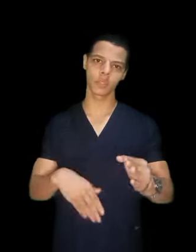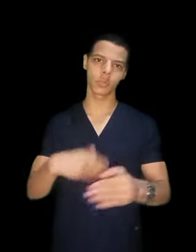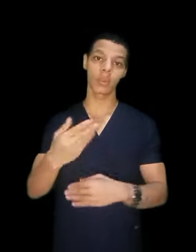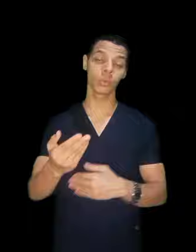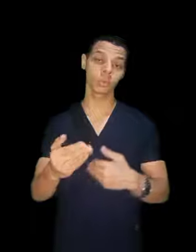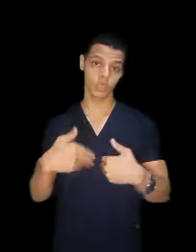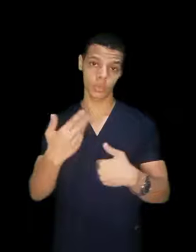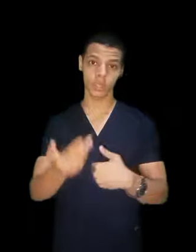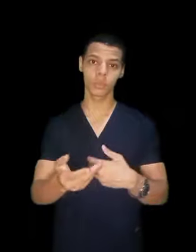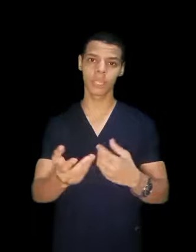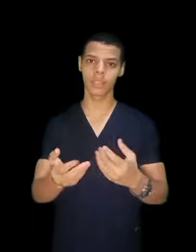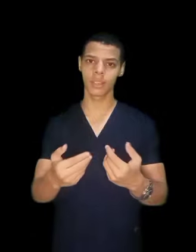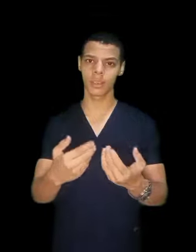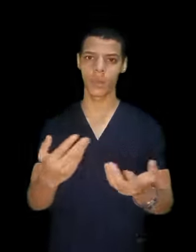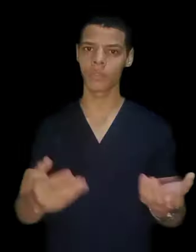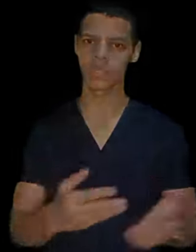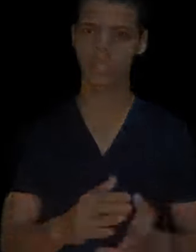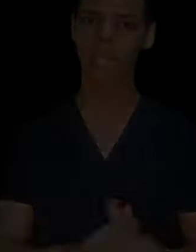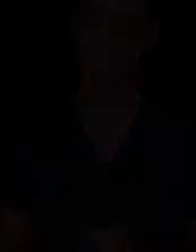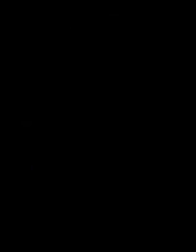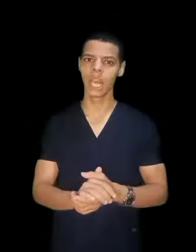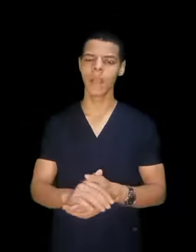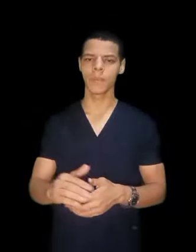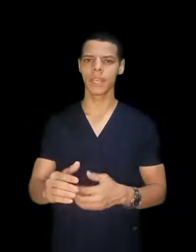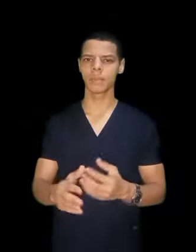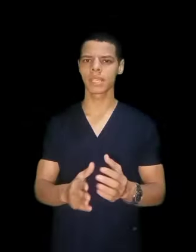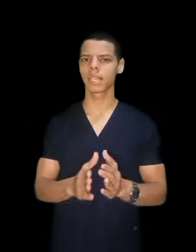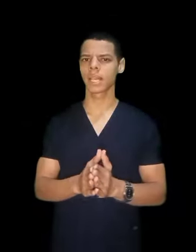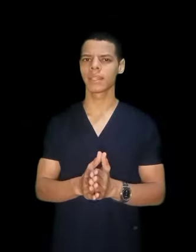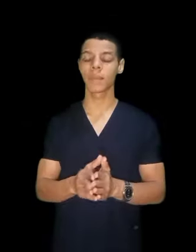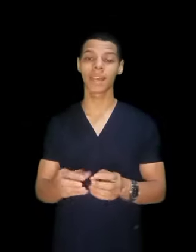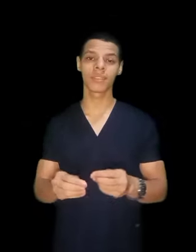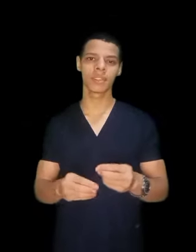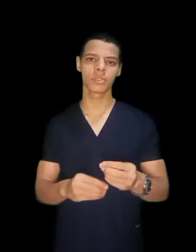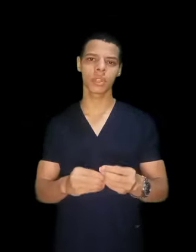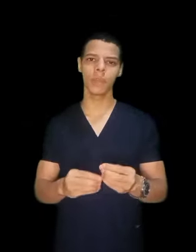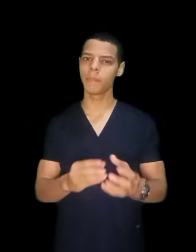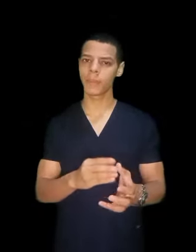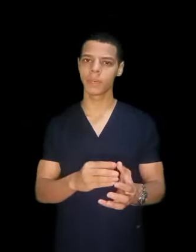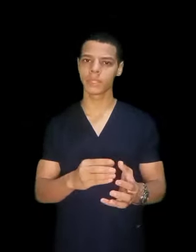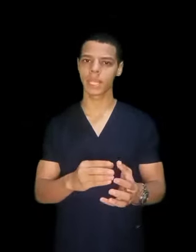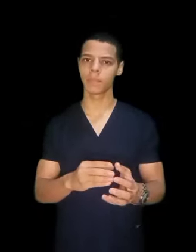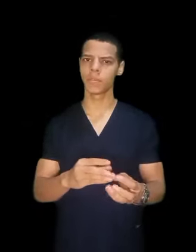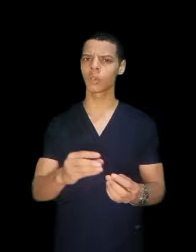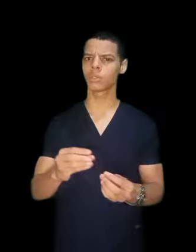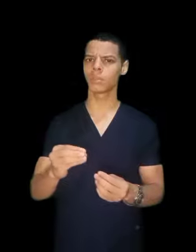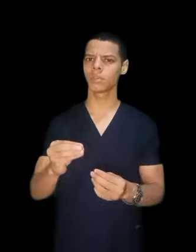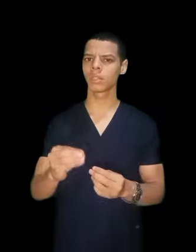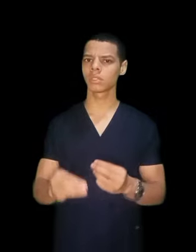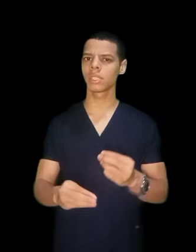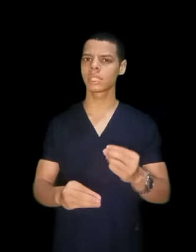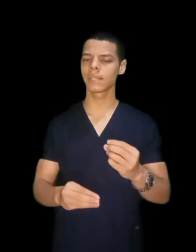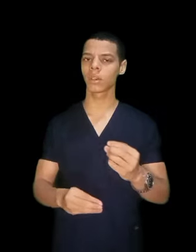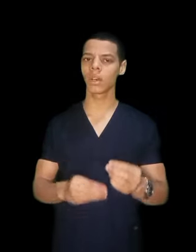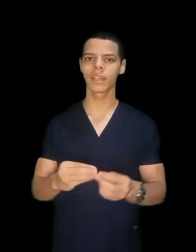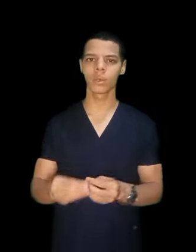مش بياخد من محافظات تانية، يعني مثلا عندك معهد فني صحي مبابا مثلا بياخد من معطقة القاهرة